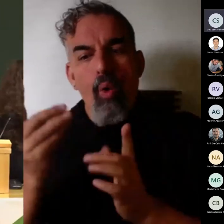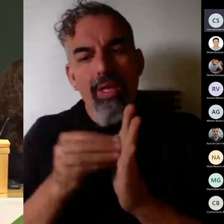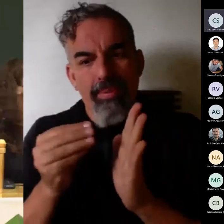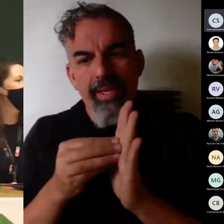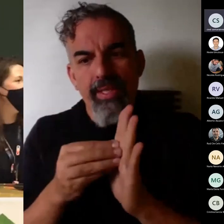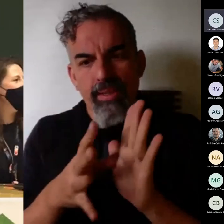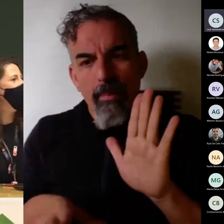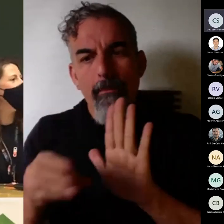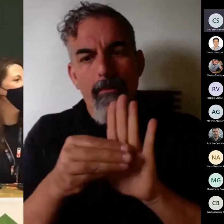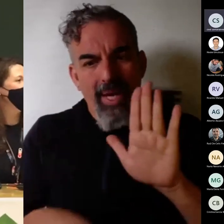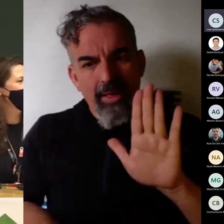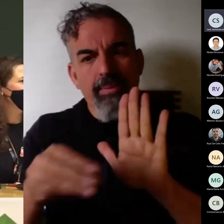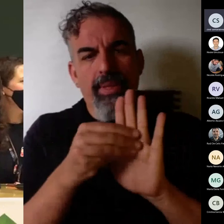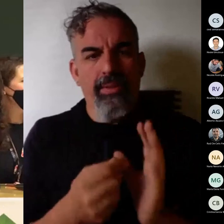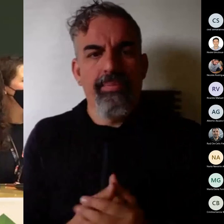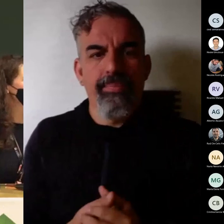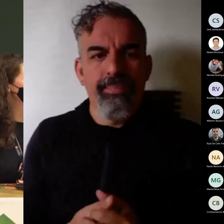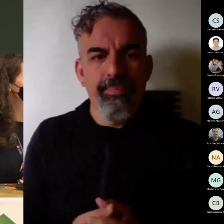por allí